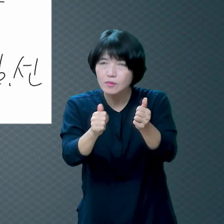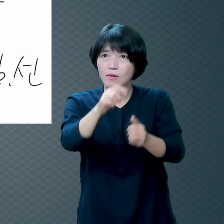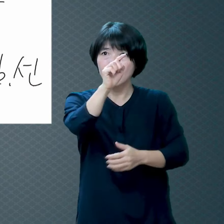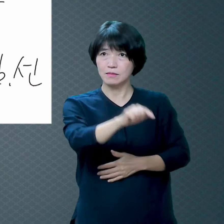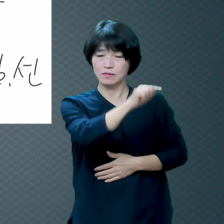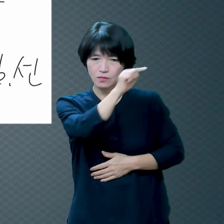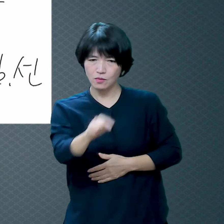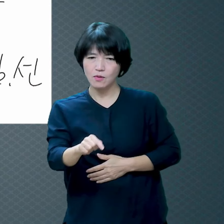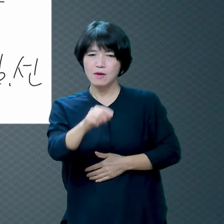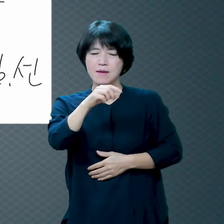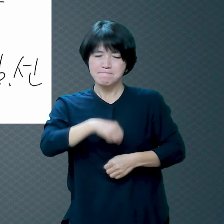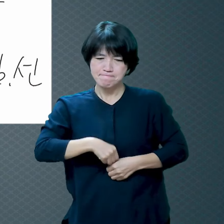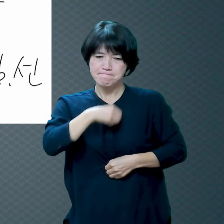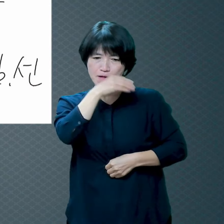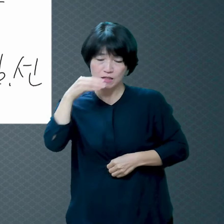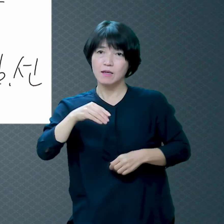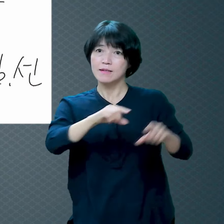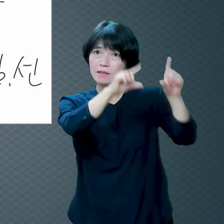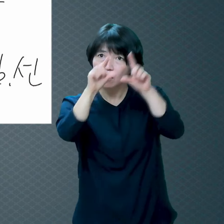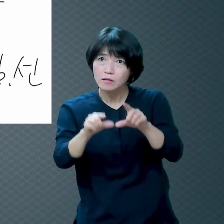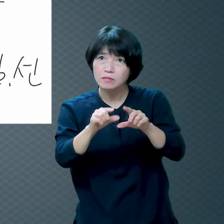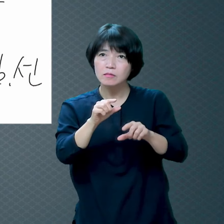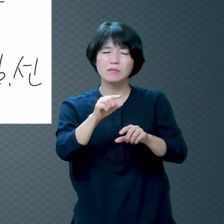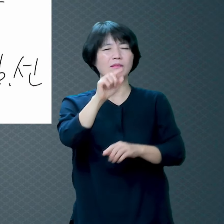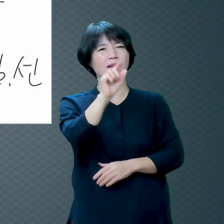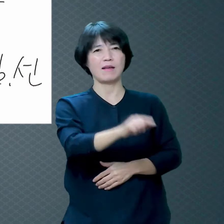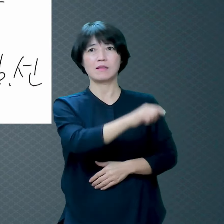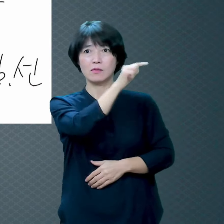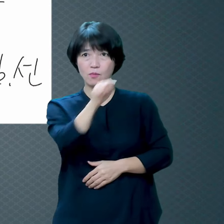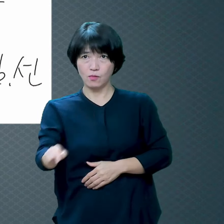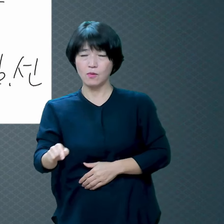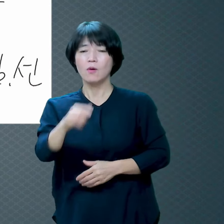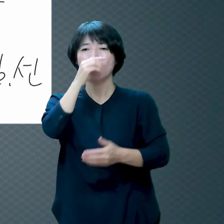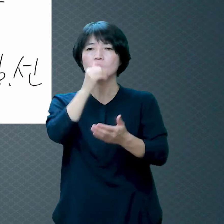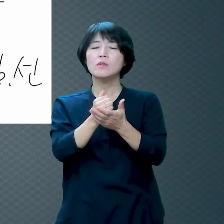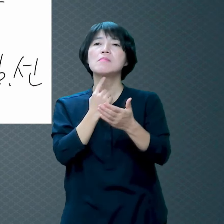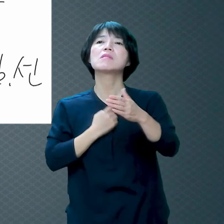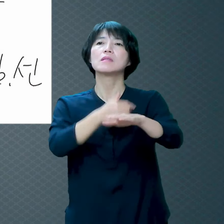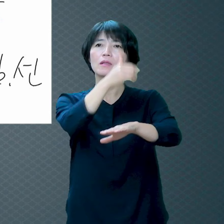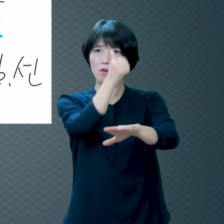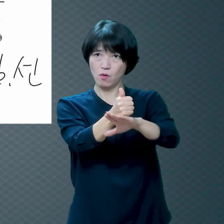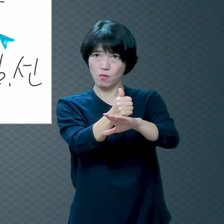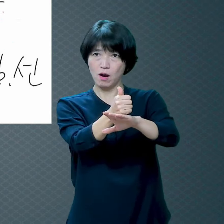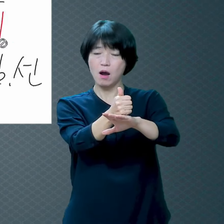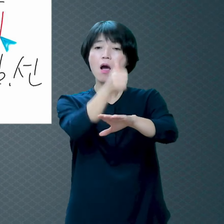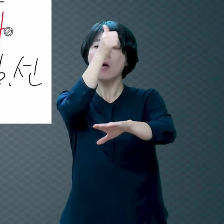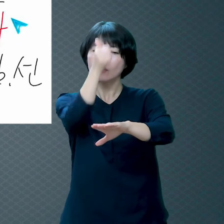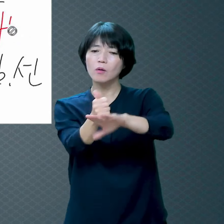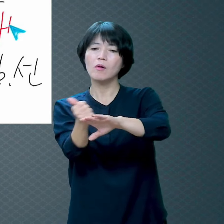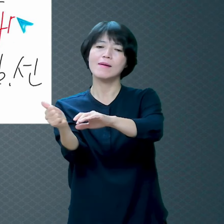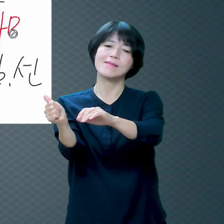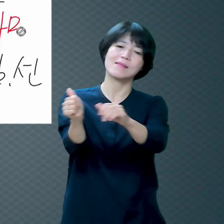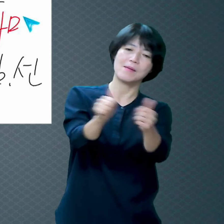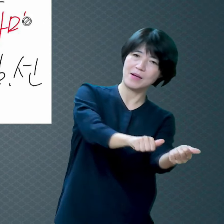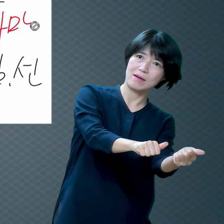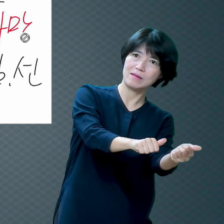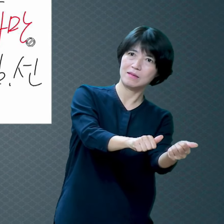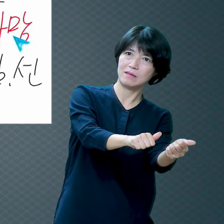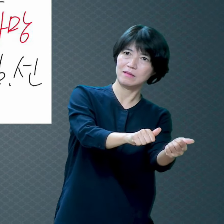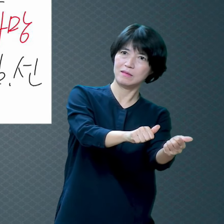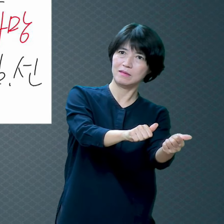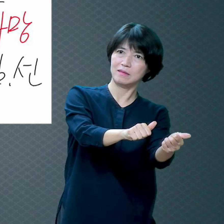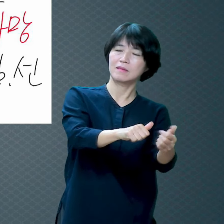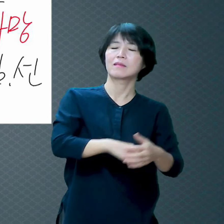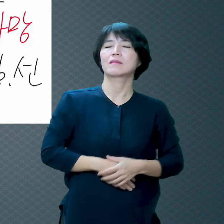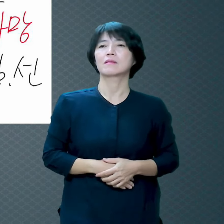죄의 결과는 딱 한 가지 사망이다 이렇게 말씀을 하신